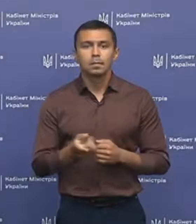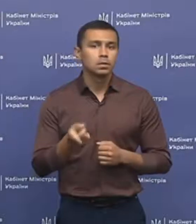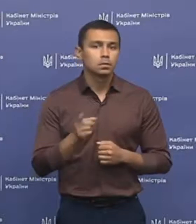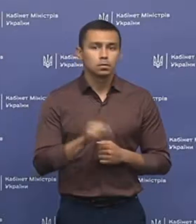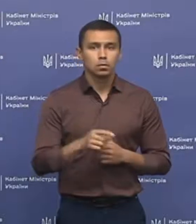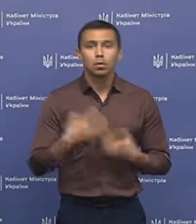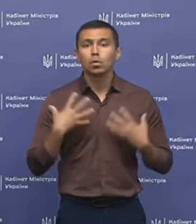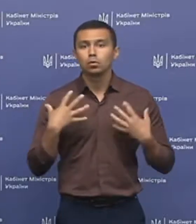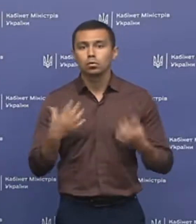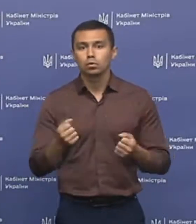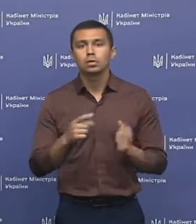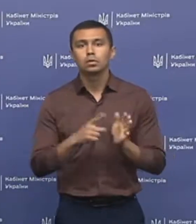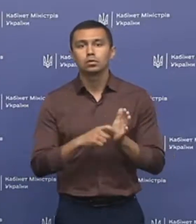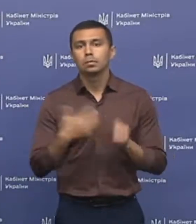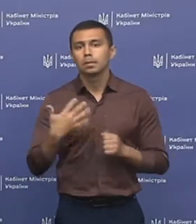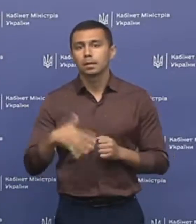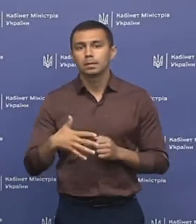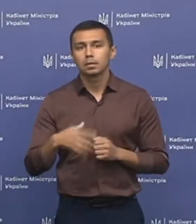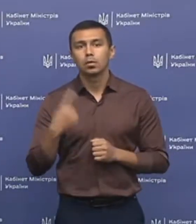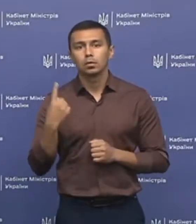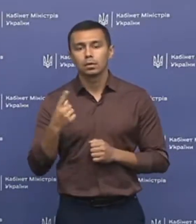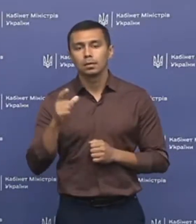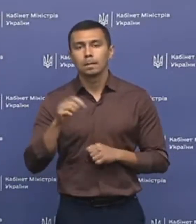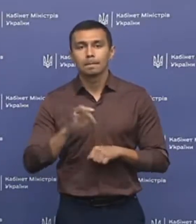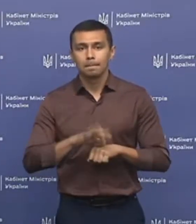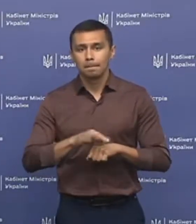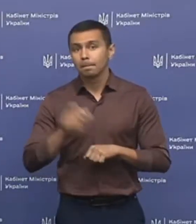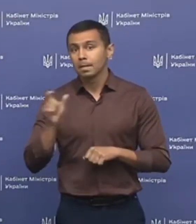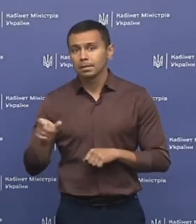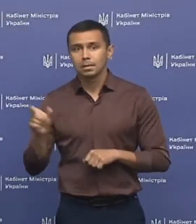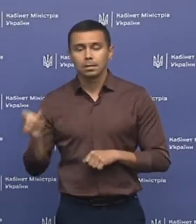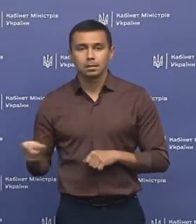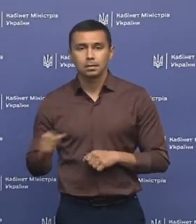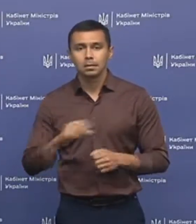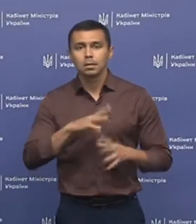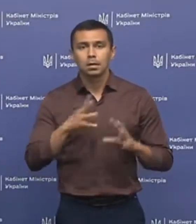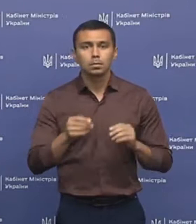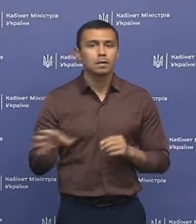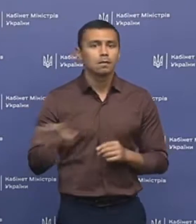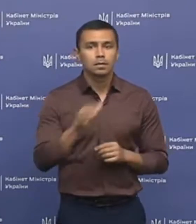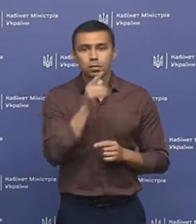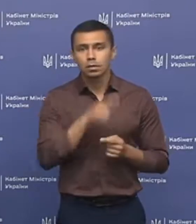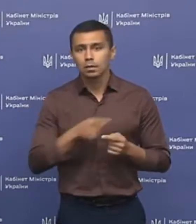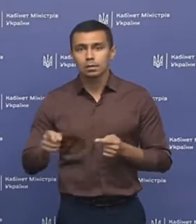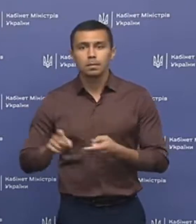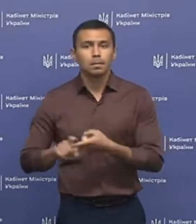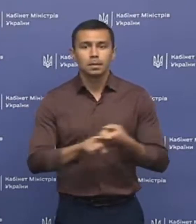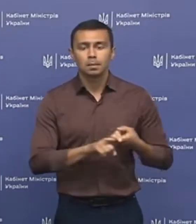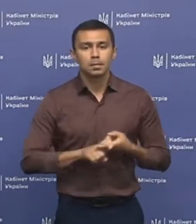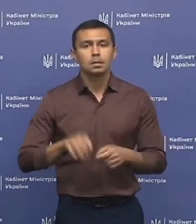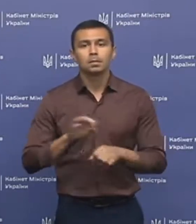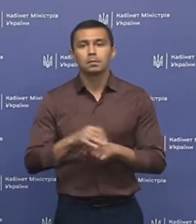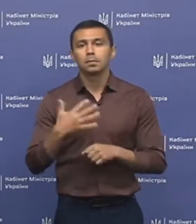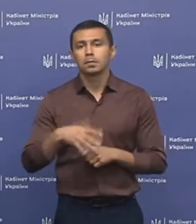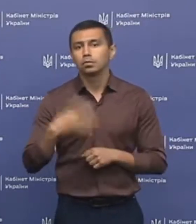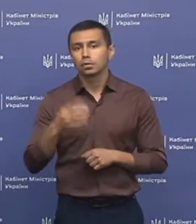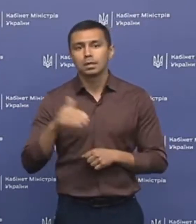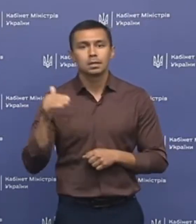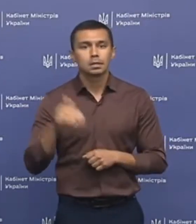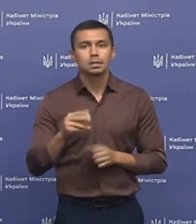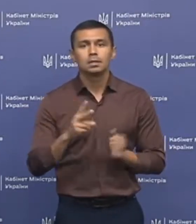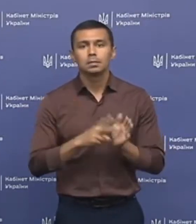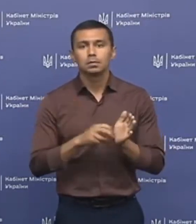При цьому одужало 651 пацієнт. Загалом за весь час пандемії захворіло 54